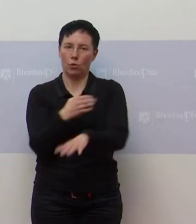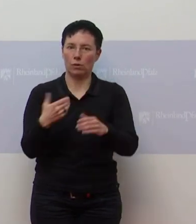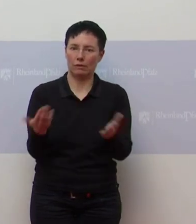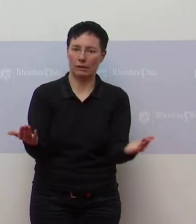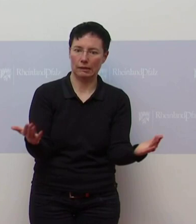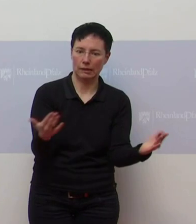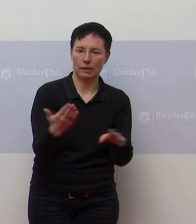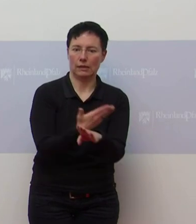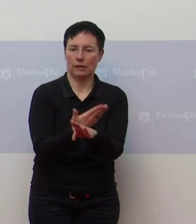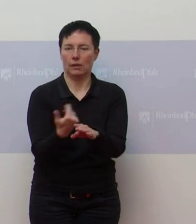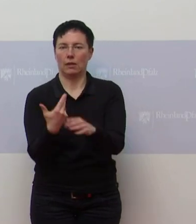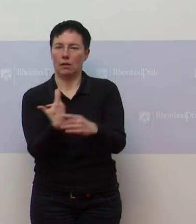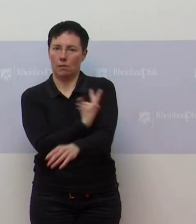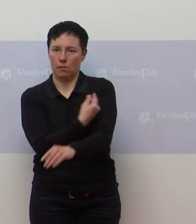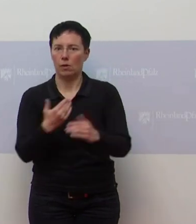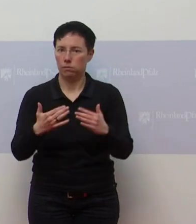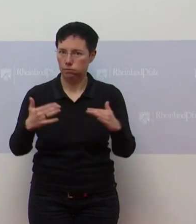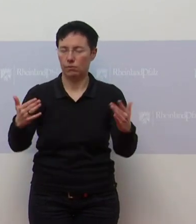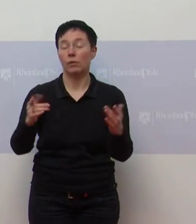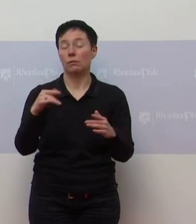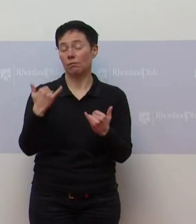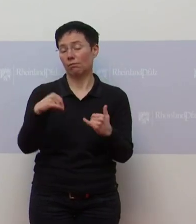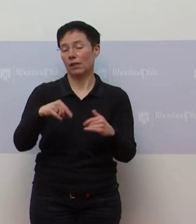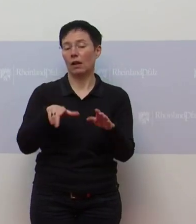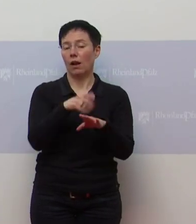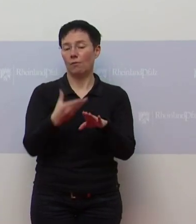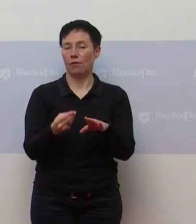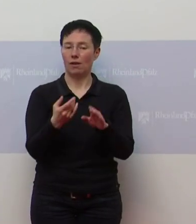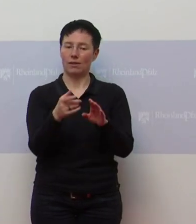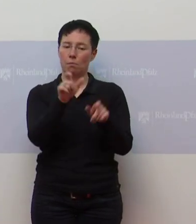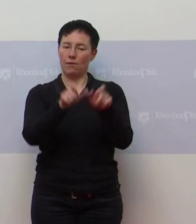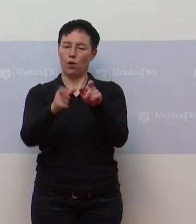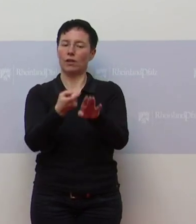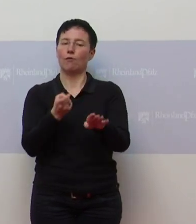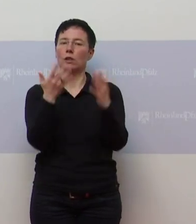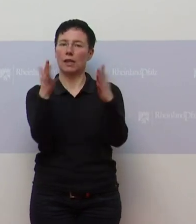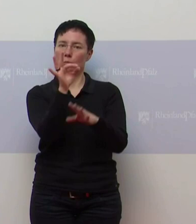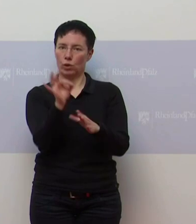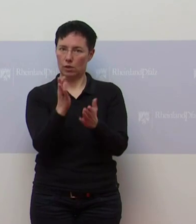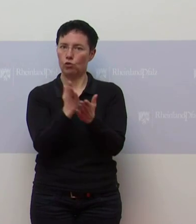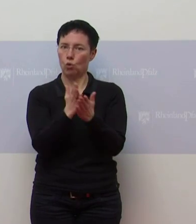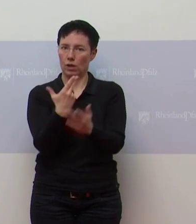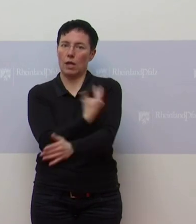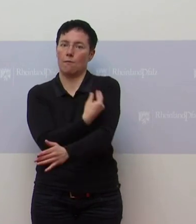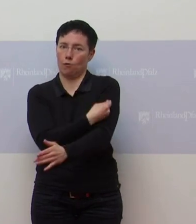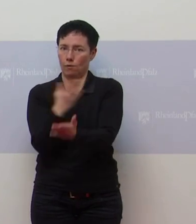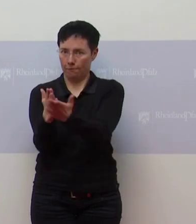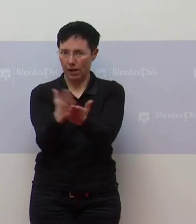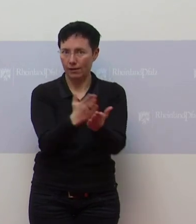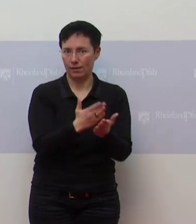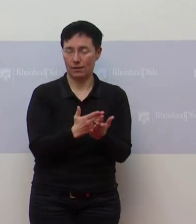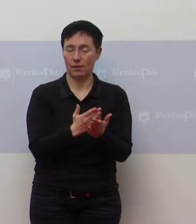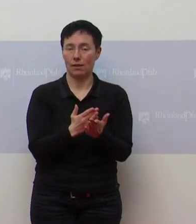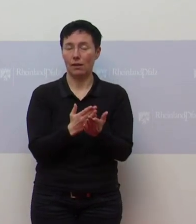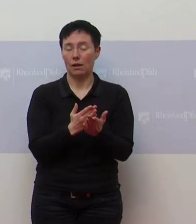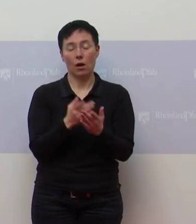die gute Nachricht in Rheinland-Pfalz, dass wir inzwischen schon 10 Prozent der Bevölkerung geimpft haben und das ist für uns natürlich ein ganz wichtiger Punkt. Wir werden